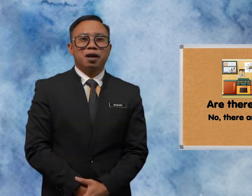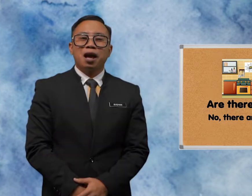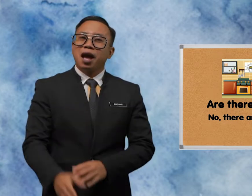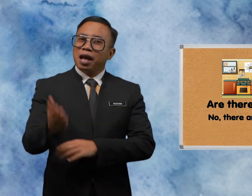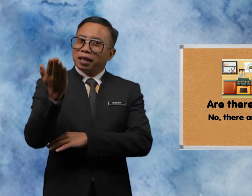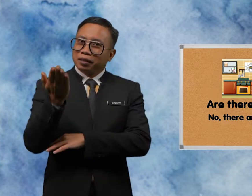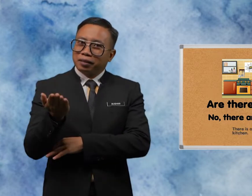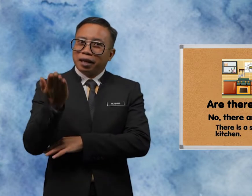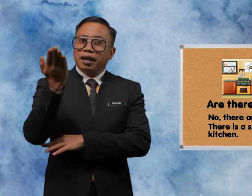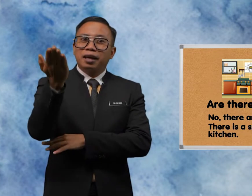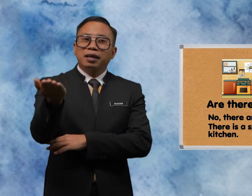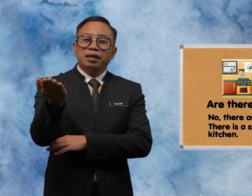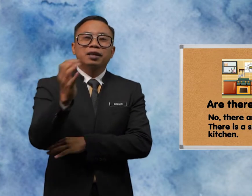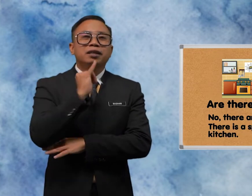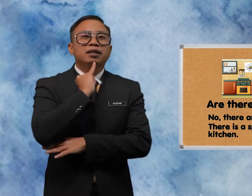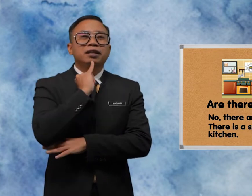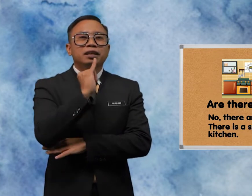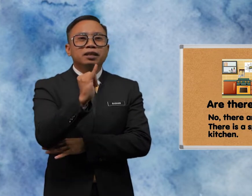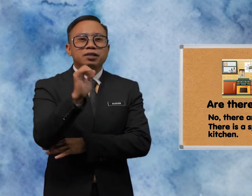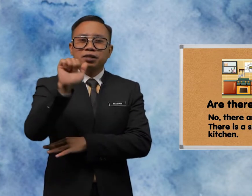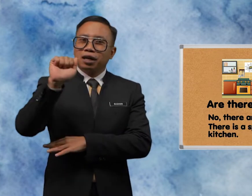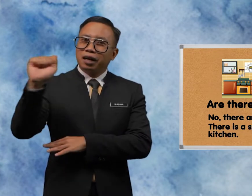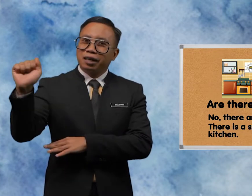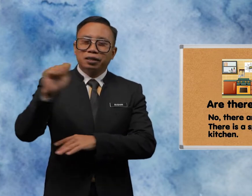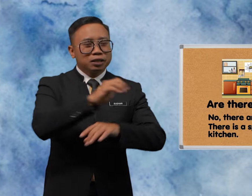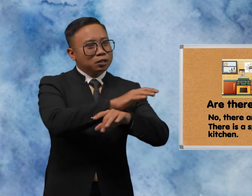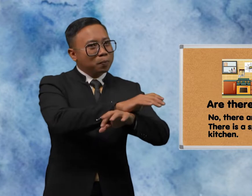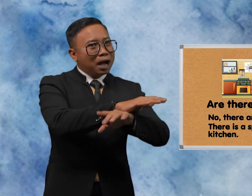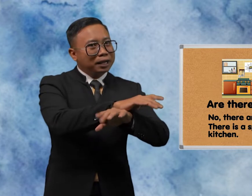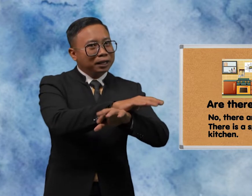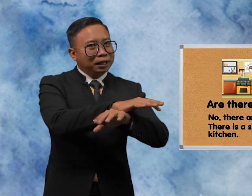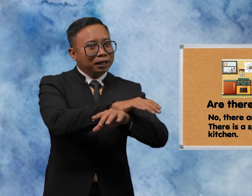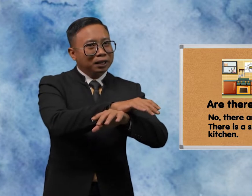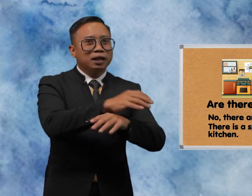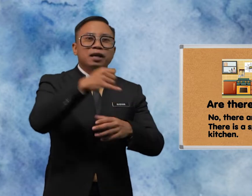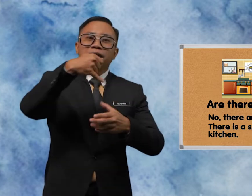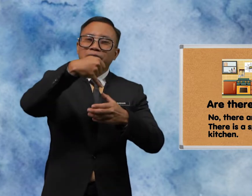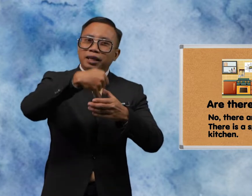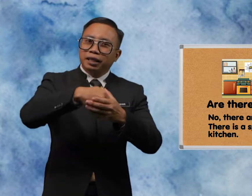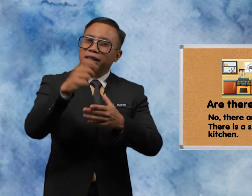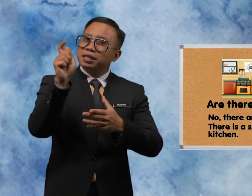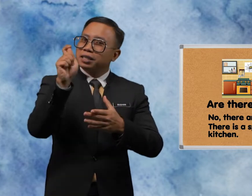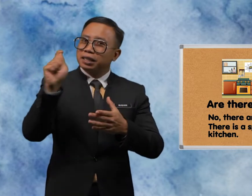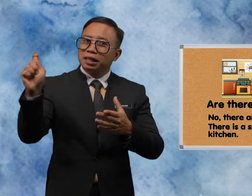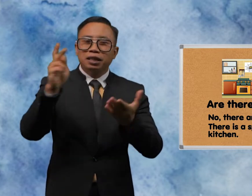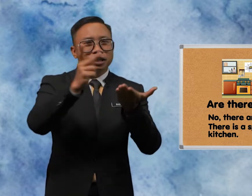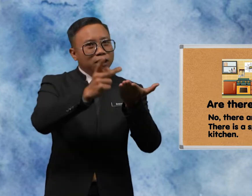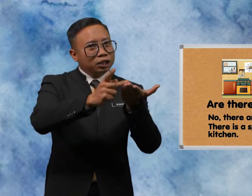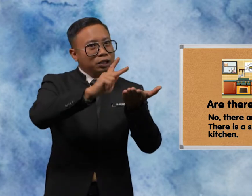There Is There There Spider In The Kitchen